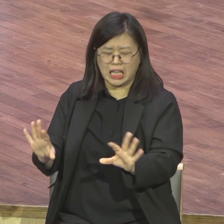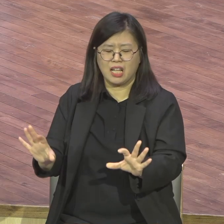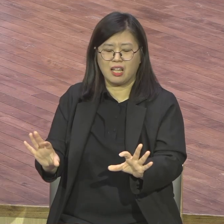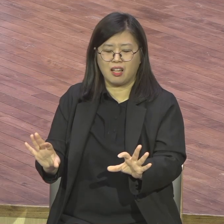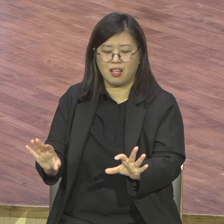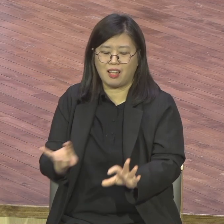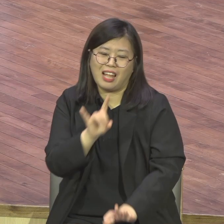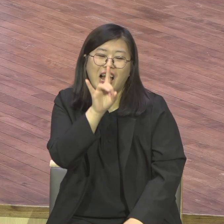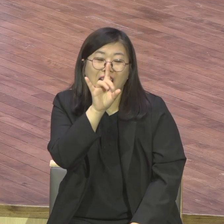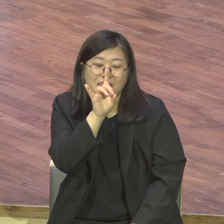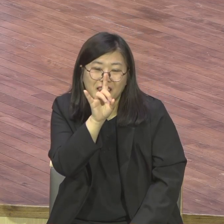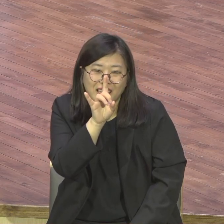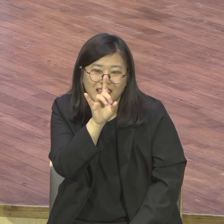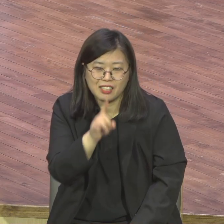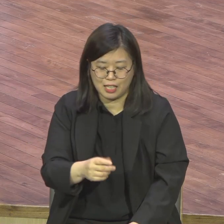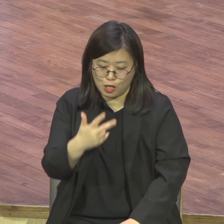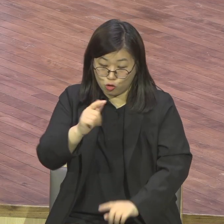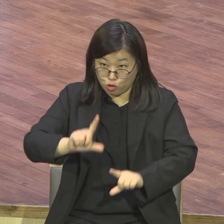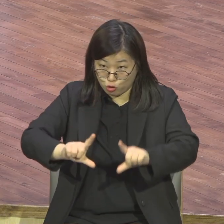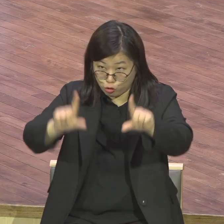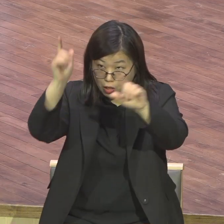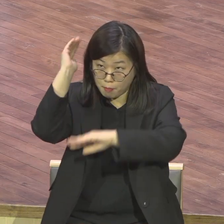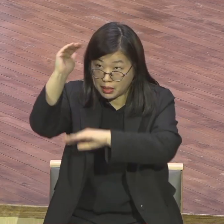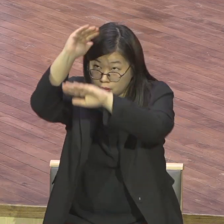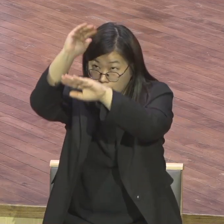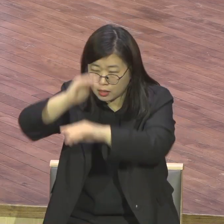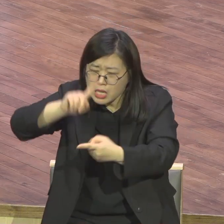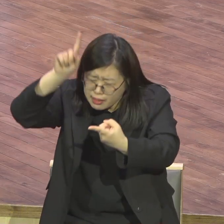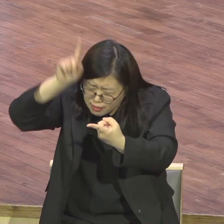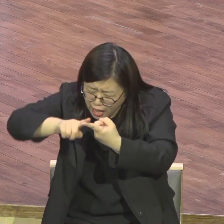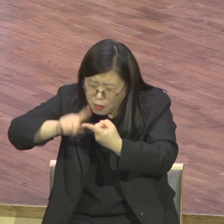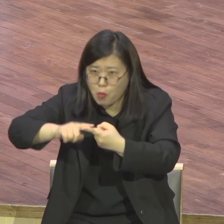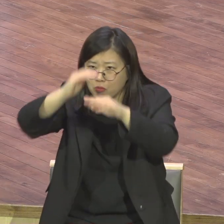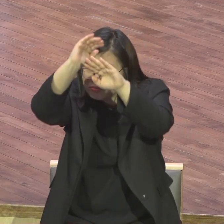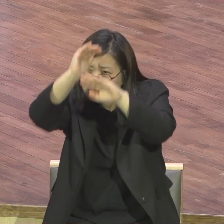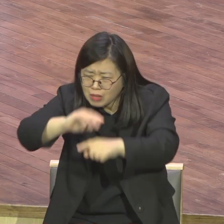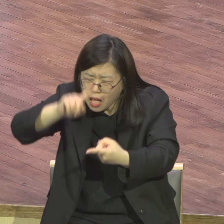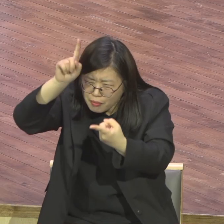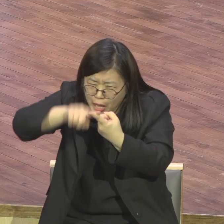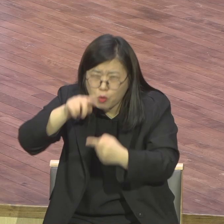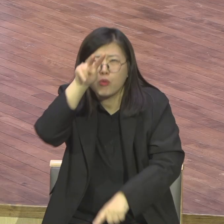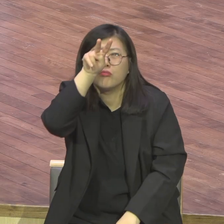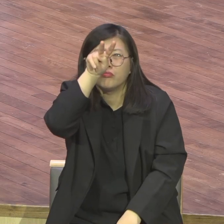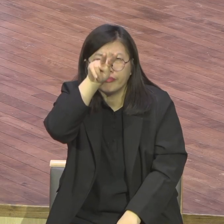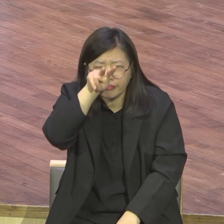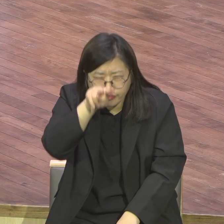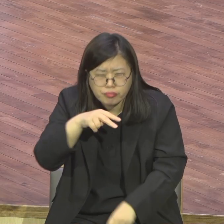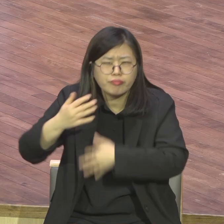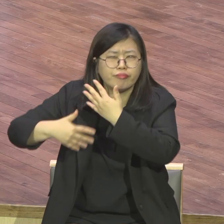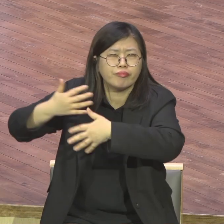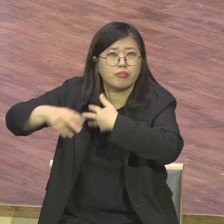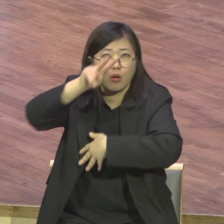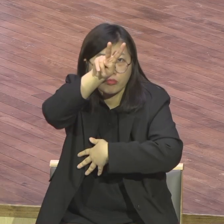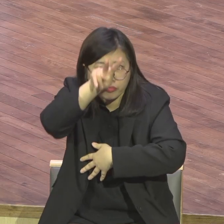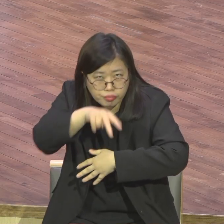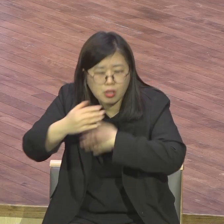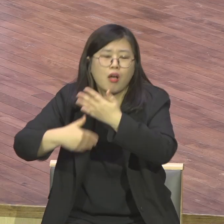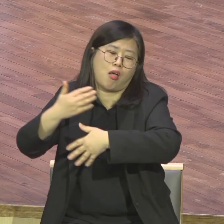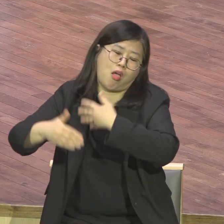강단 메시지 잡고 은약기도 하시기 바랍니다 은약기도와 다른 기도 하나를 만들어요 당신이 한 말 가지고 말해야 들어준다고